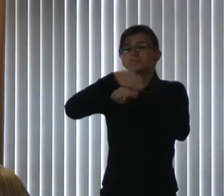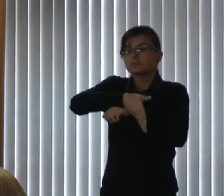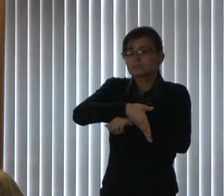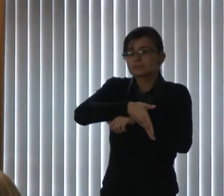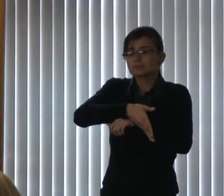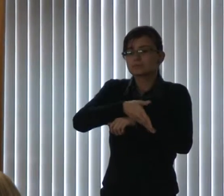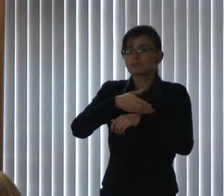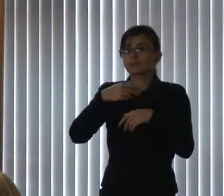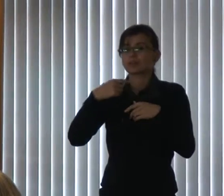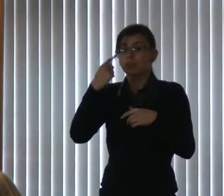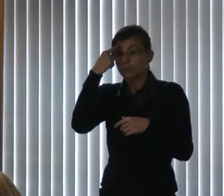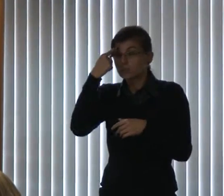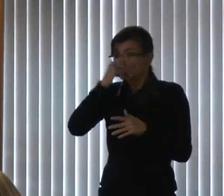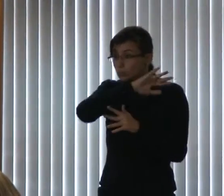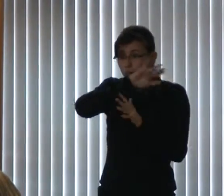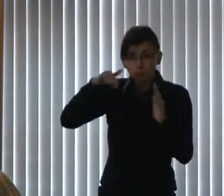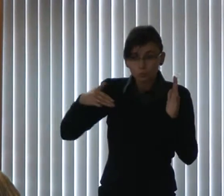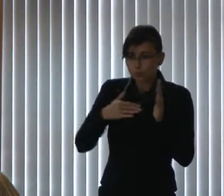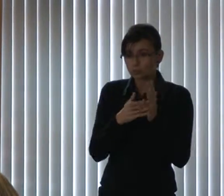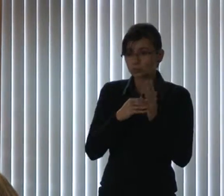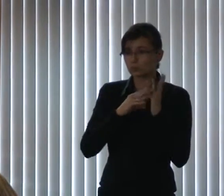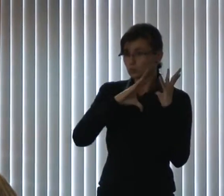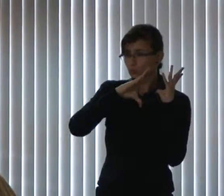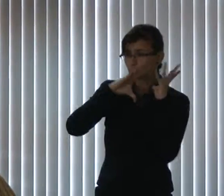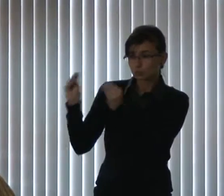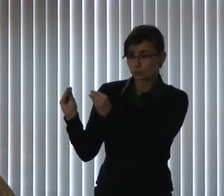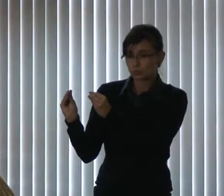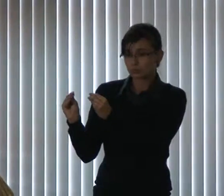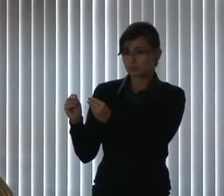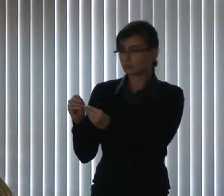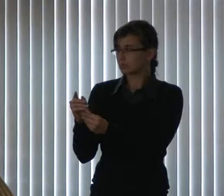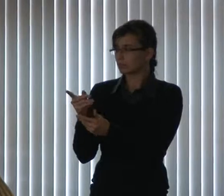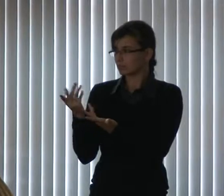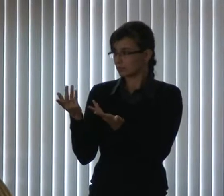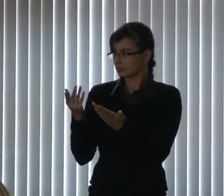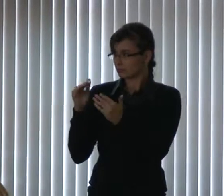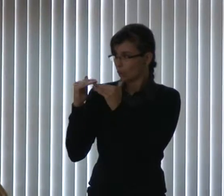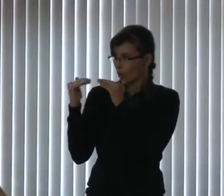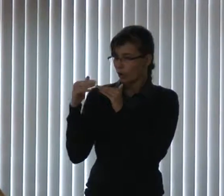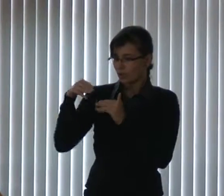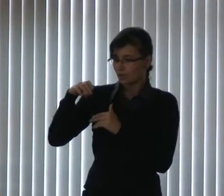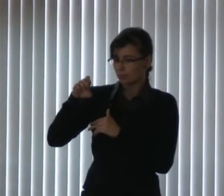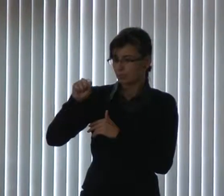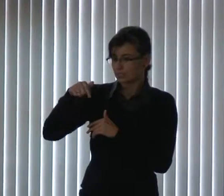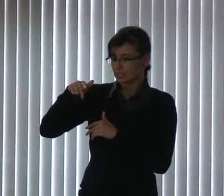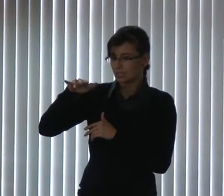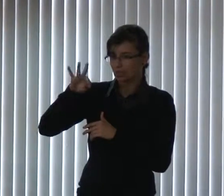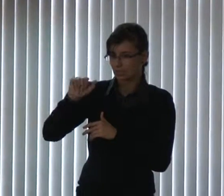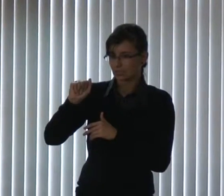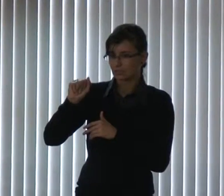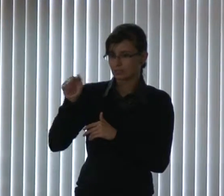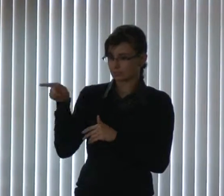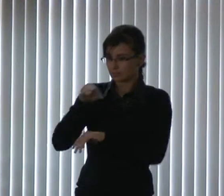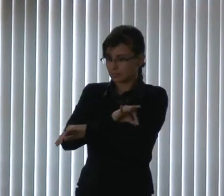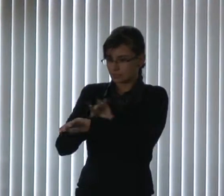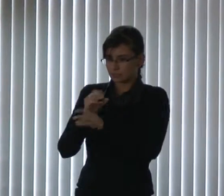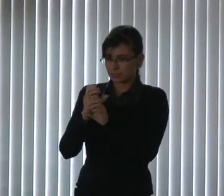todo, né, Mesquita? Você que é arquiteto, que convive com a gente, que nos ajuda sempre, nós temos que pensar um todo. Está aqui o